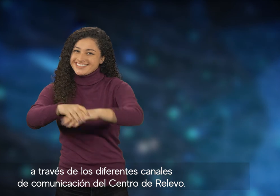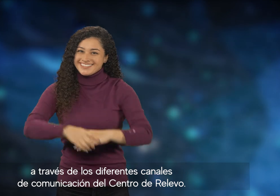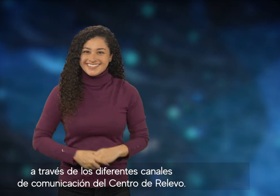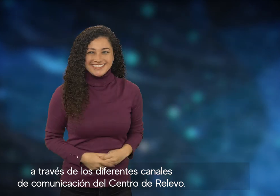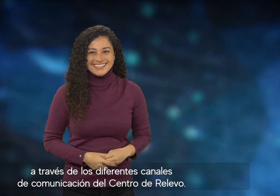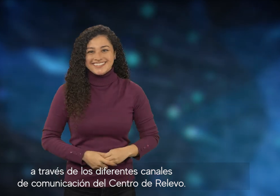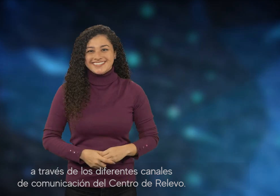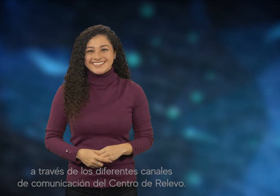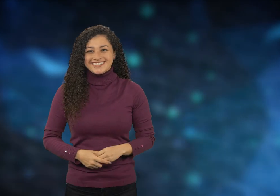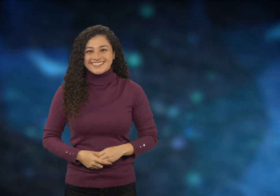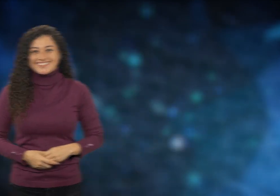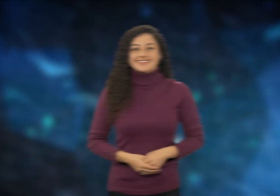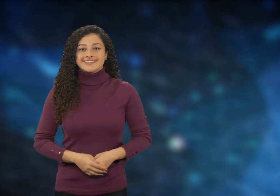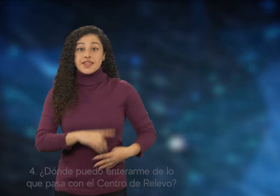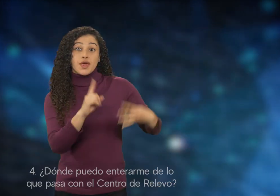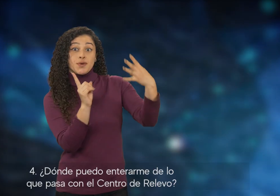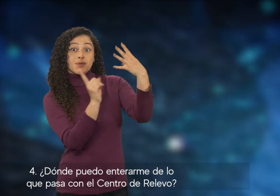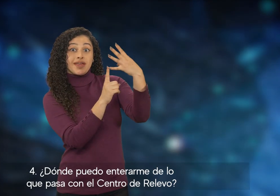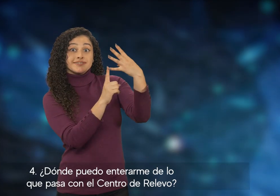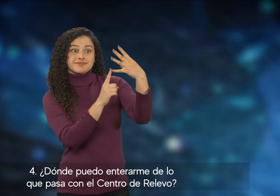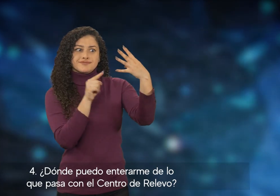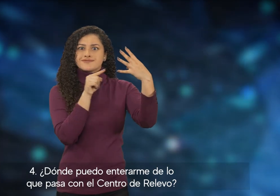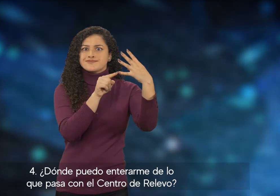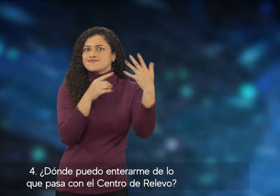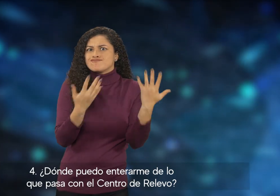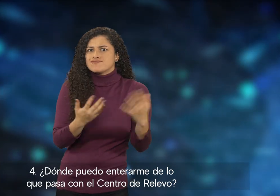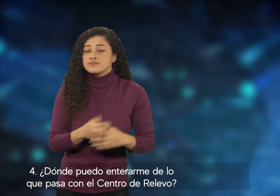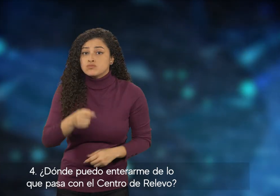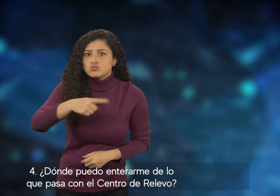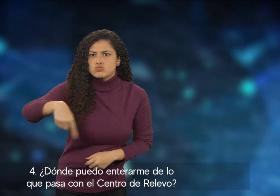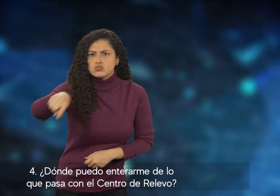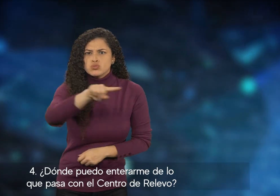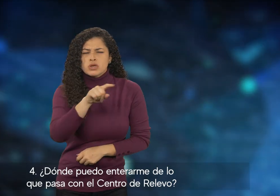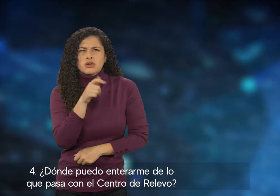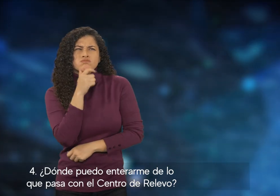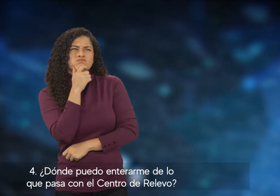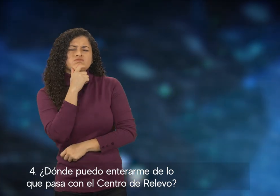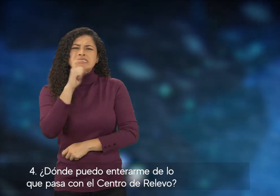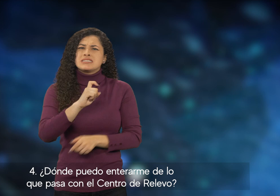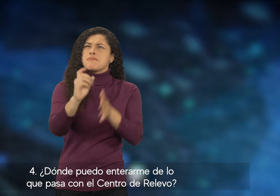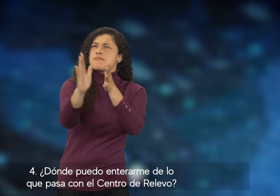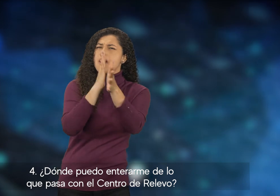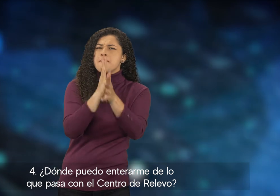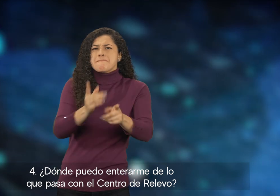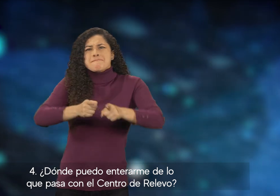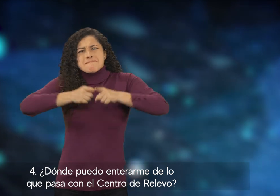de relevo. Cuarto, ¿dónde puedo enterarme de lo que pasa con el centro de relevo?